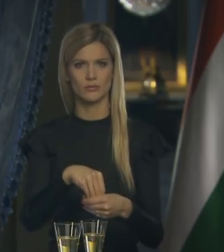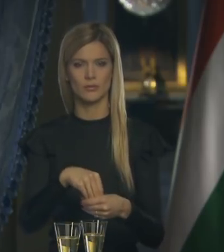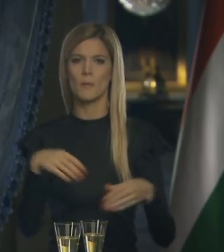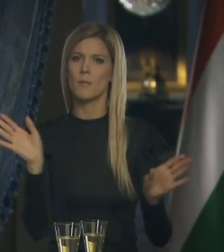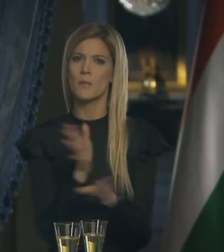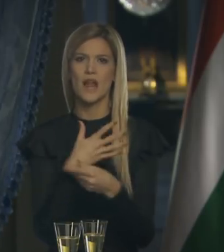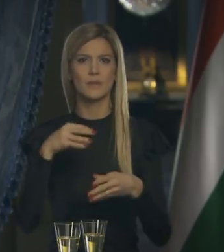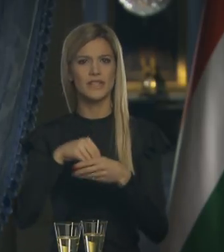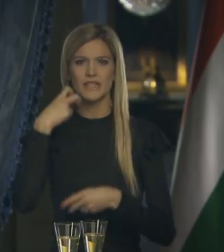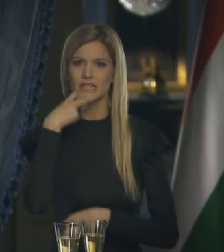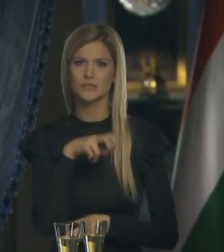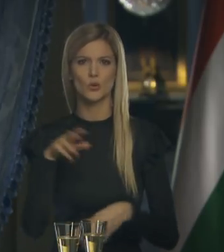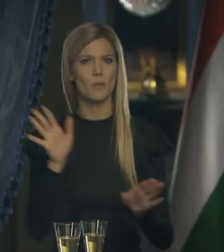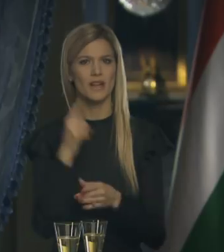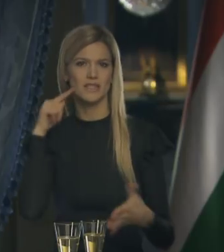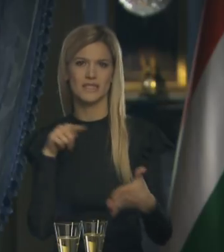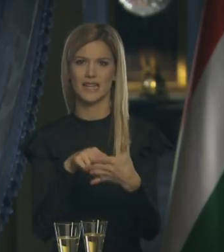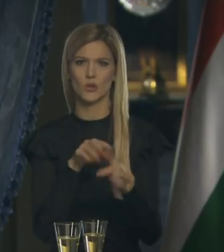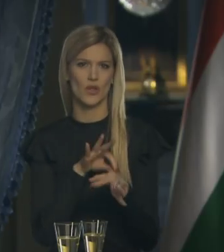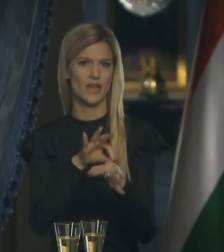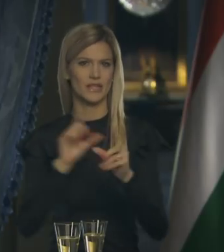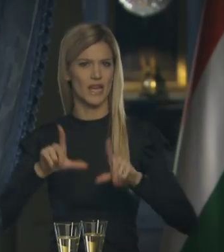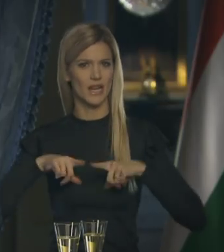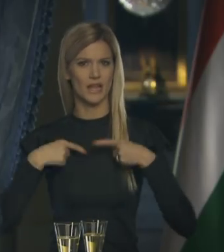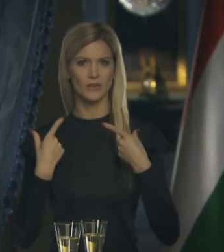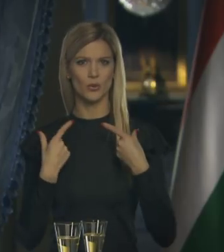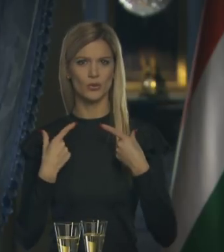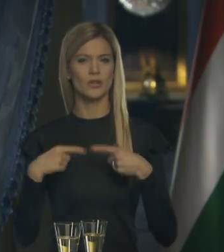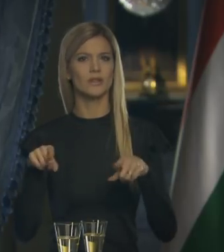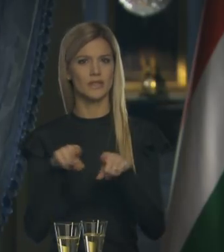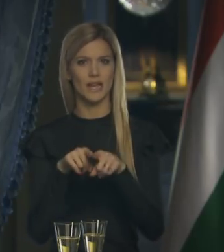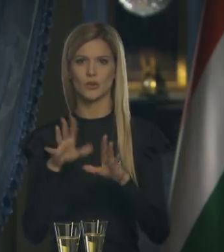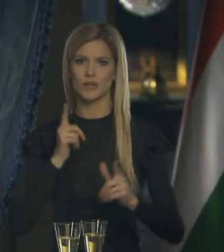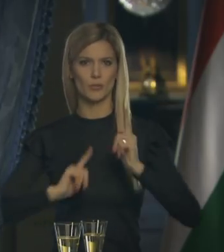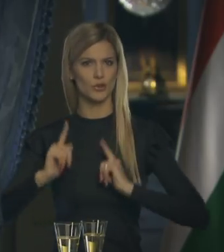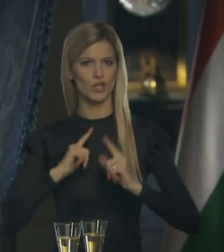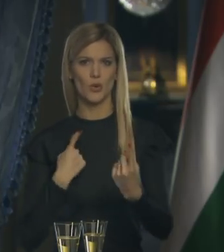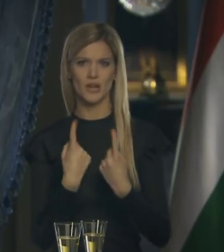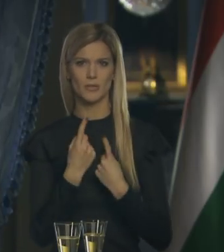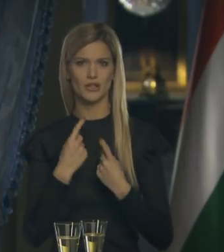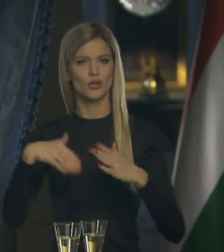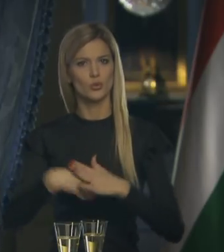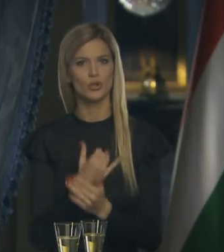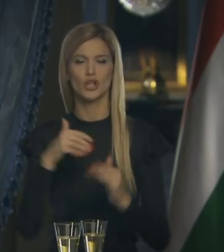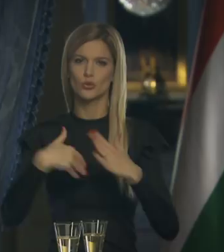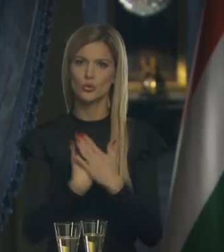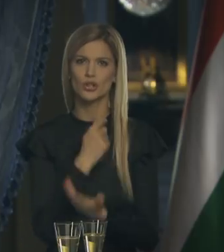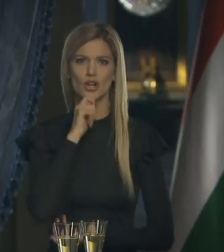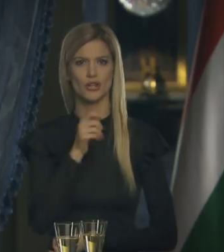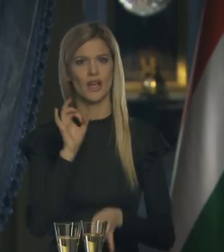Bármiben hiszünk, bármilyen célok vezérlik életünket, ilyenkor nem fukarkodunk egymásnak újra és újra sikert,